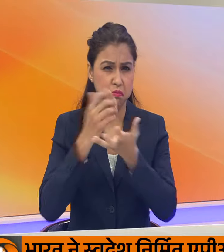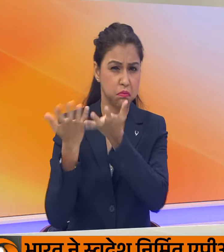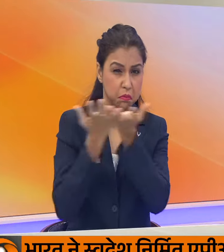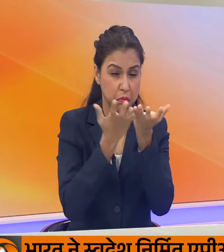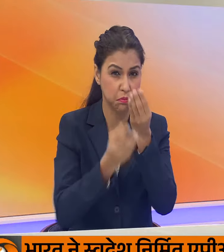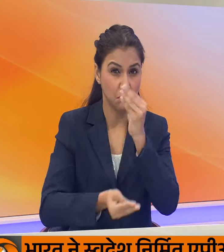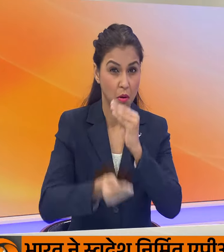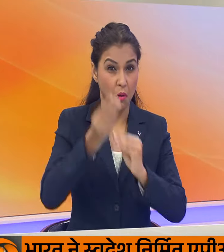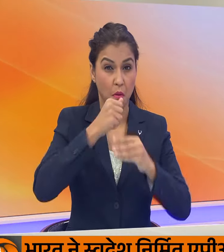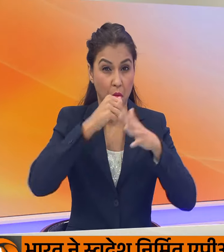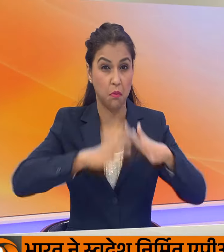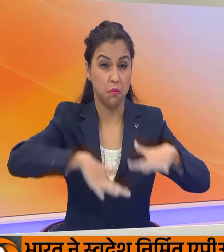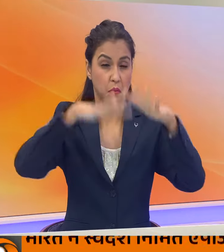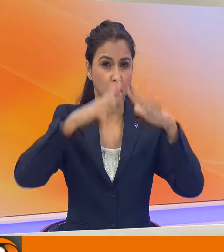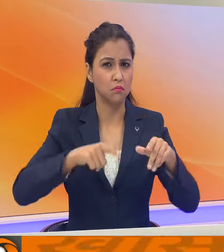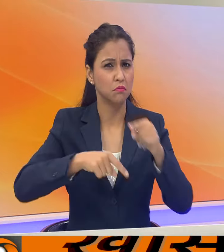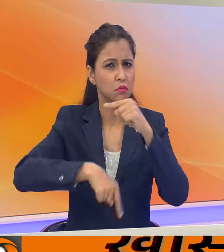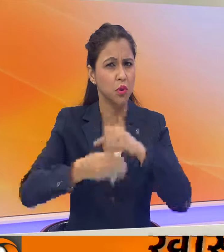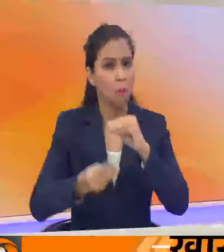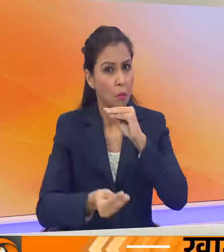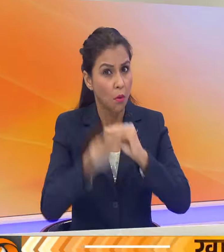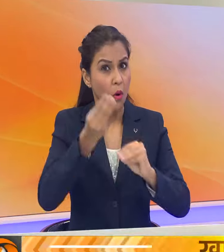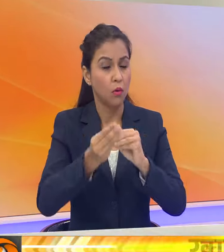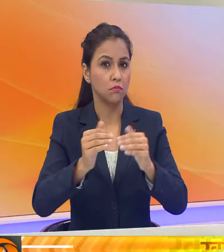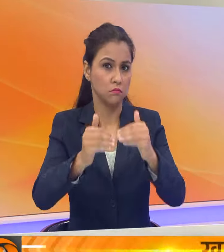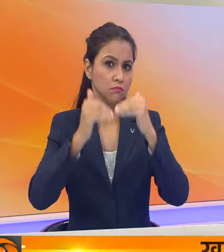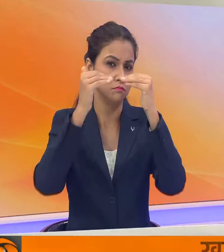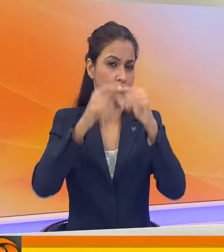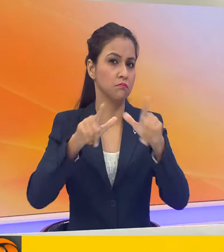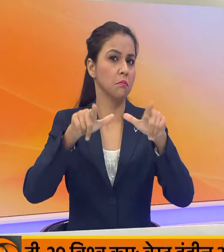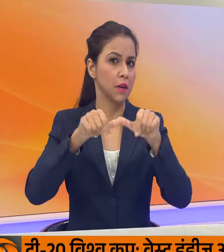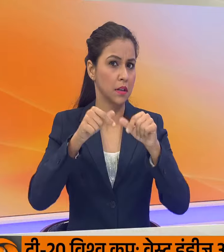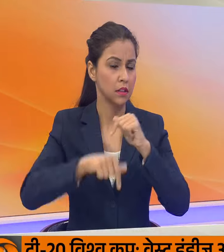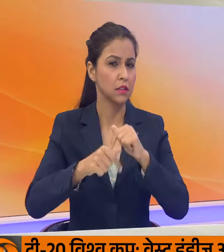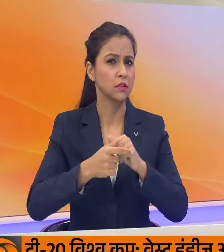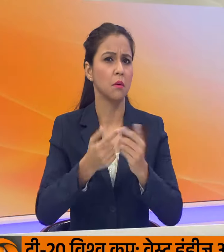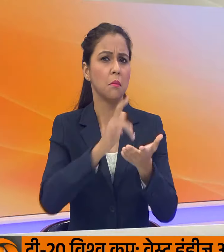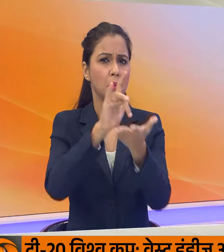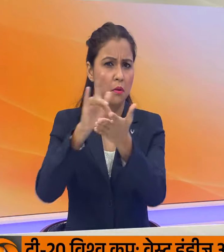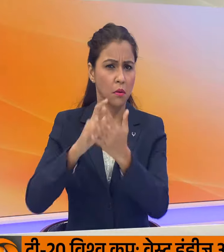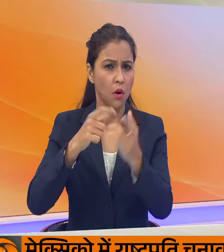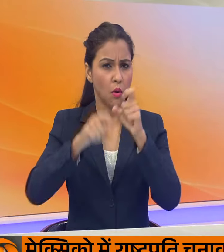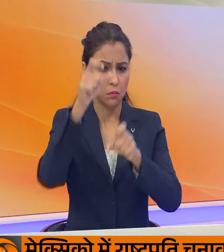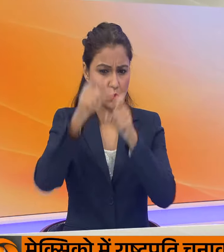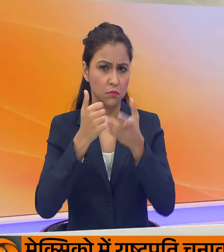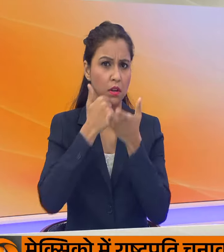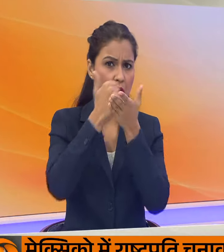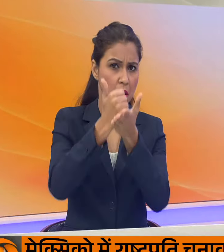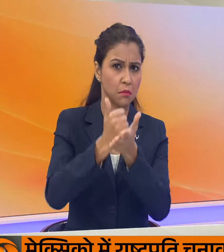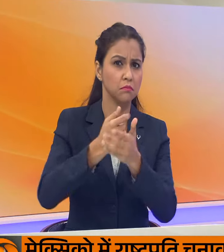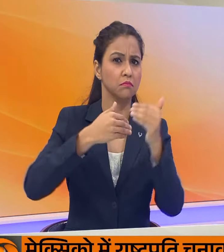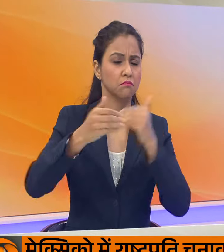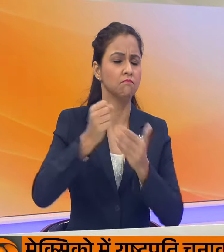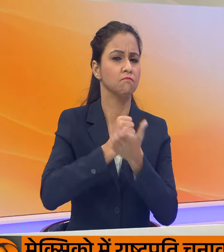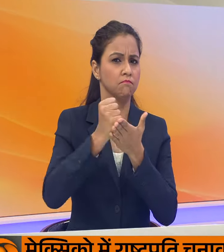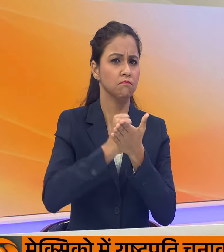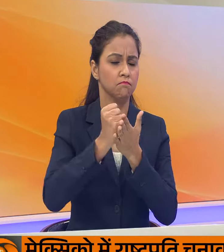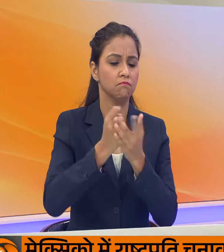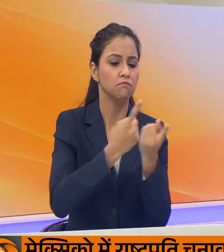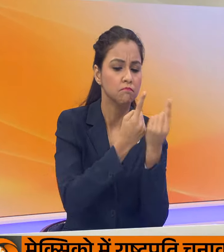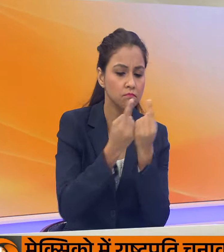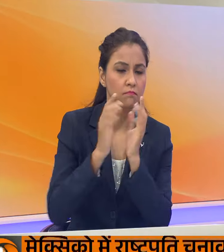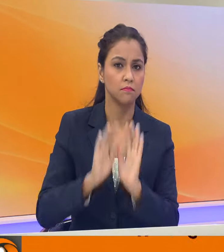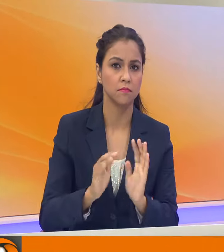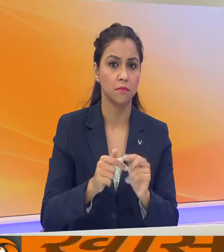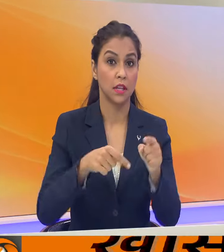बाड़ की इस्तिती की समिक्षा के लिए उचस्तर ये बैठा की एस दौरान परभावित लोगों की सहायता के लिए चल रहे प्रयासु का जायज अलिया